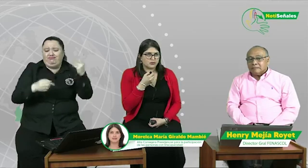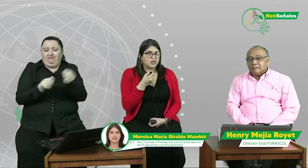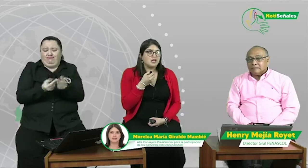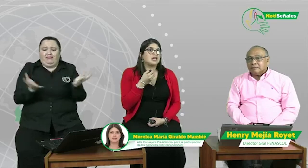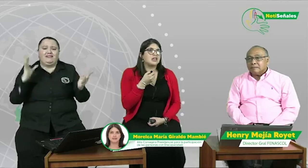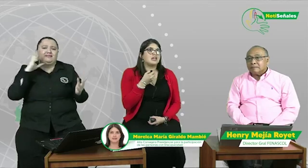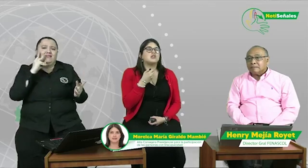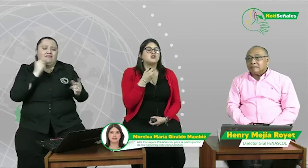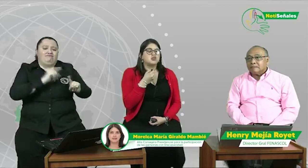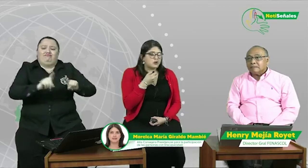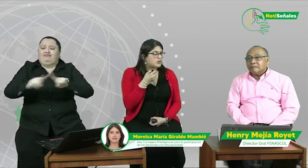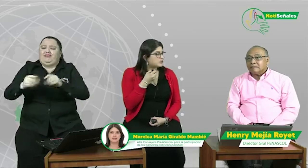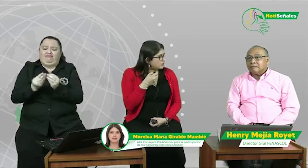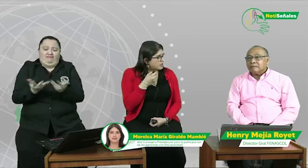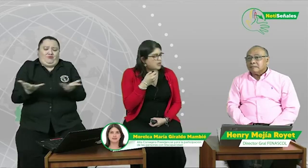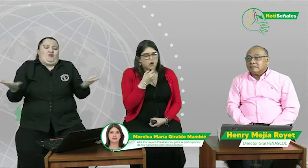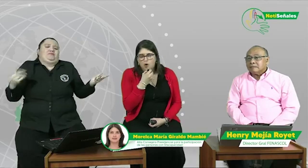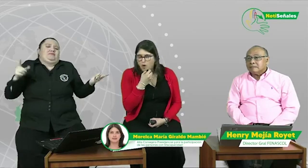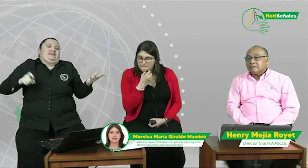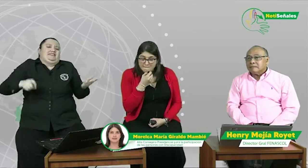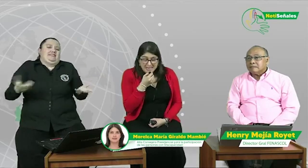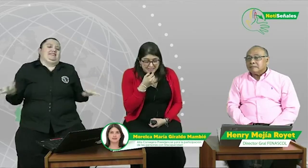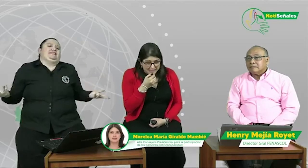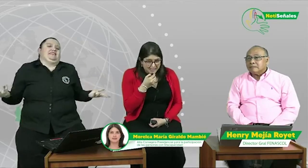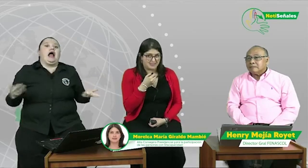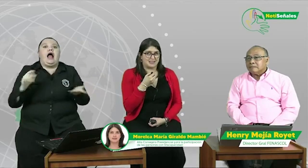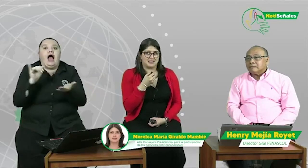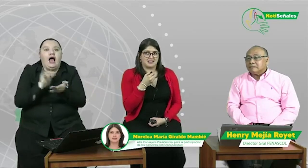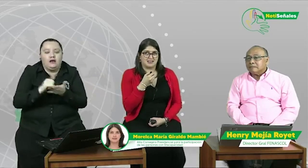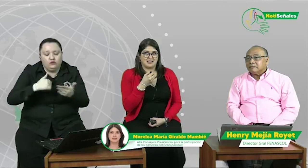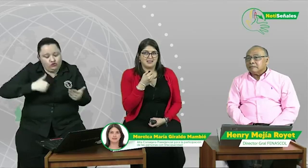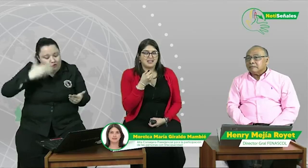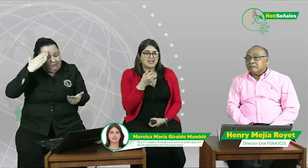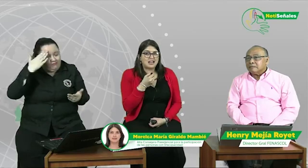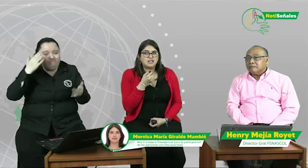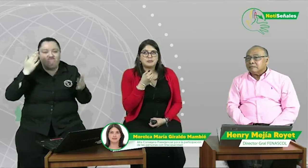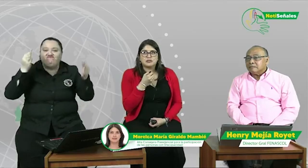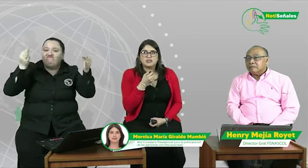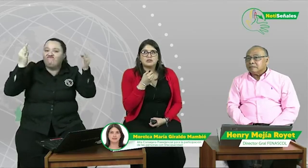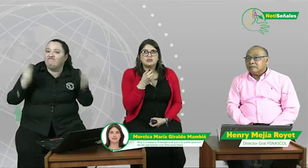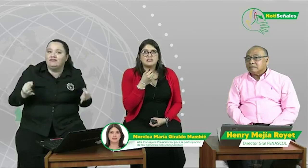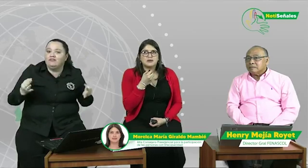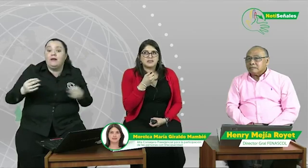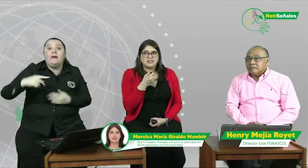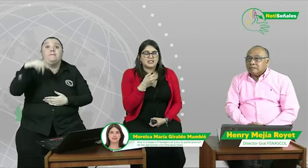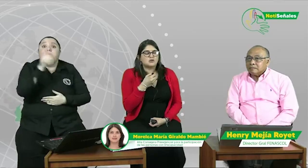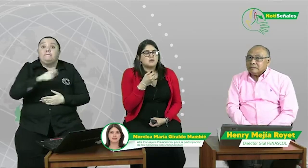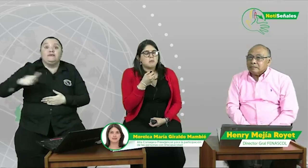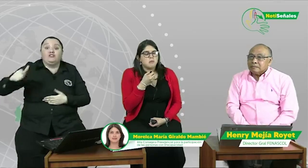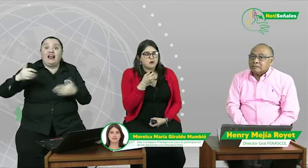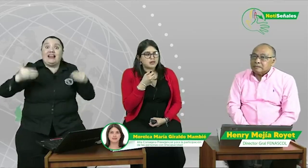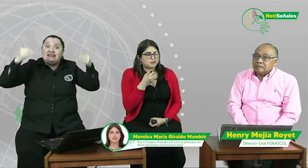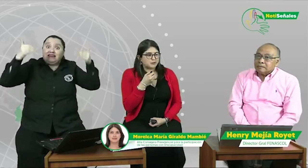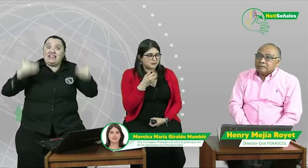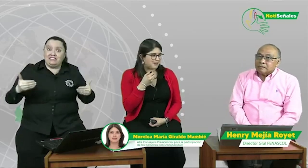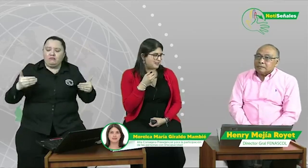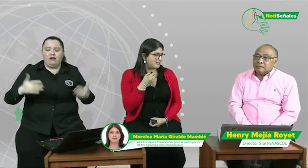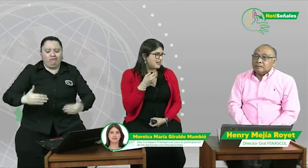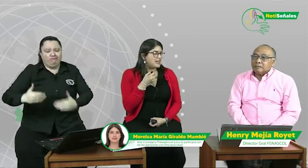Y yo estoy convencida que las personas con discapacidad son muy responsables y